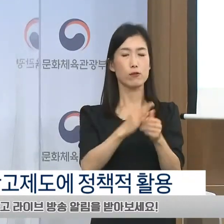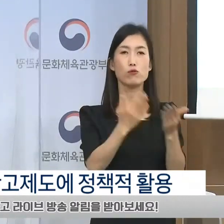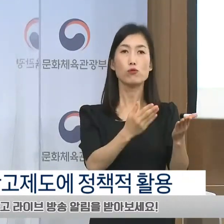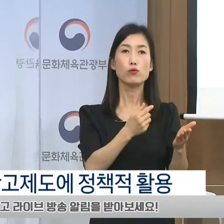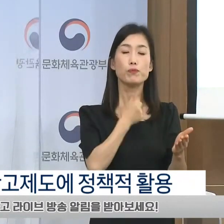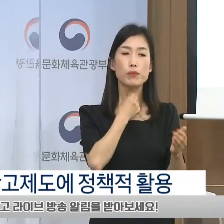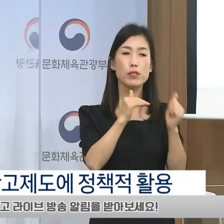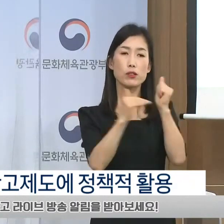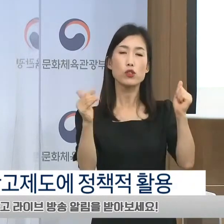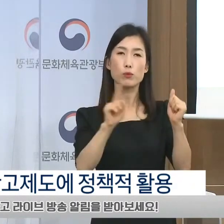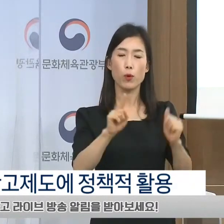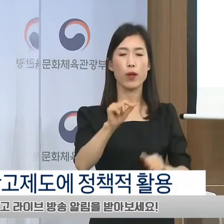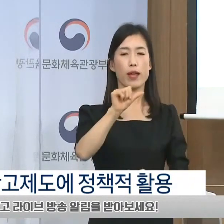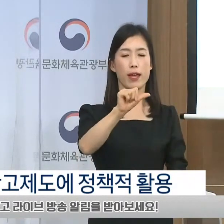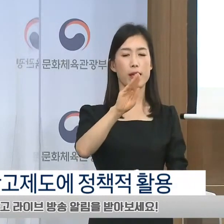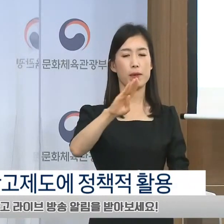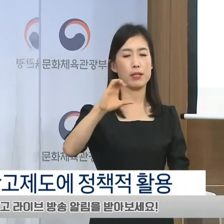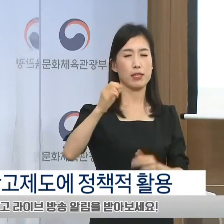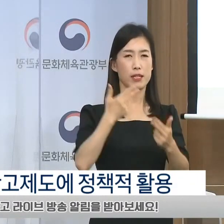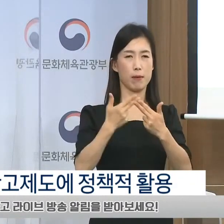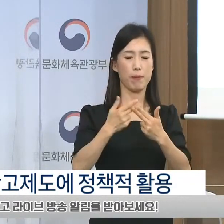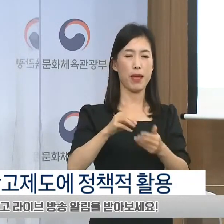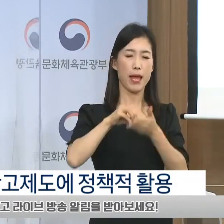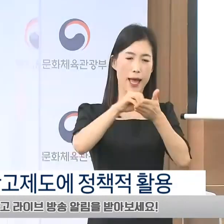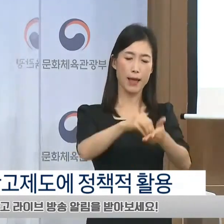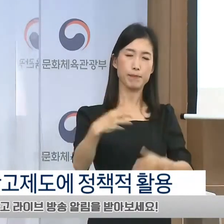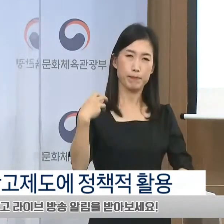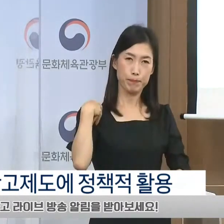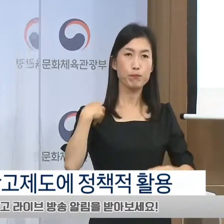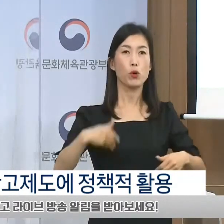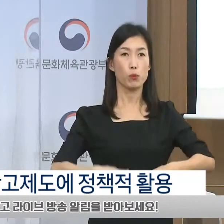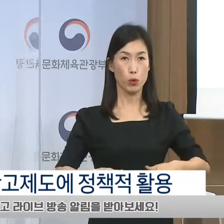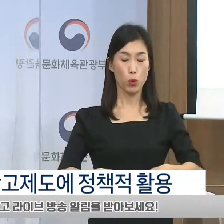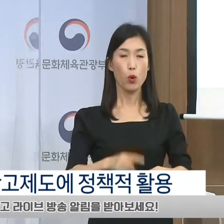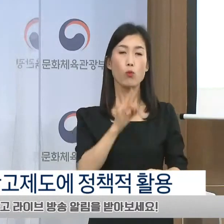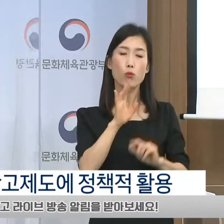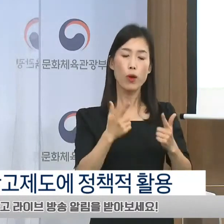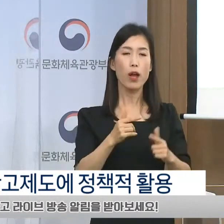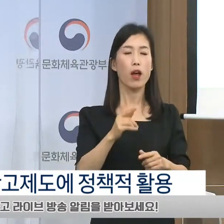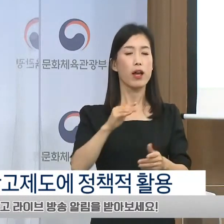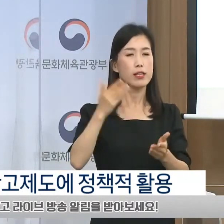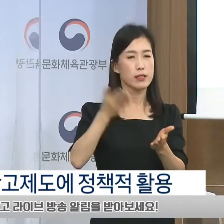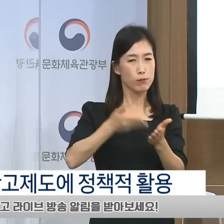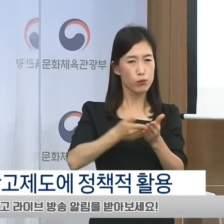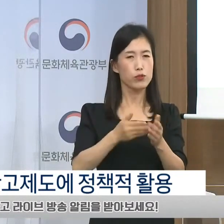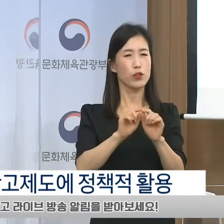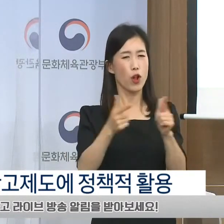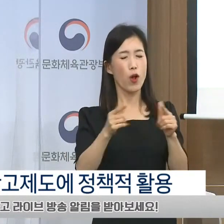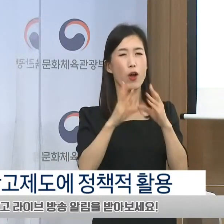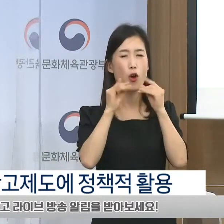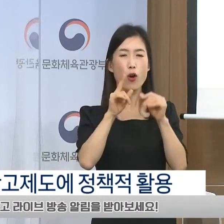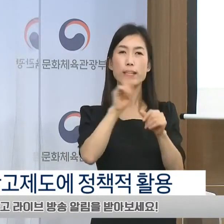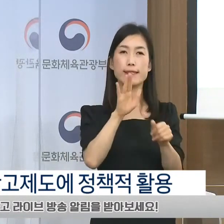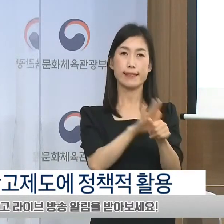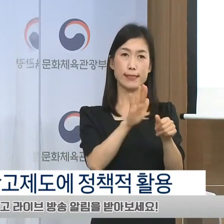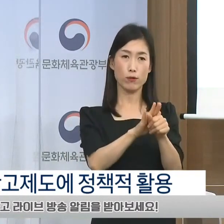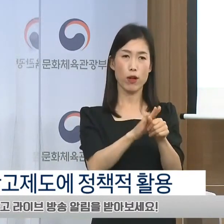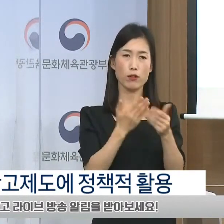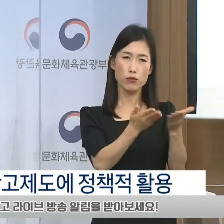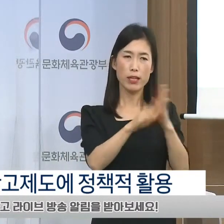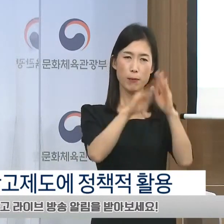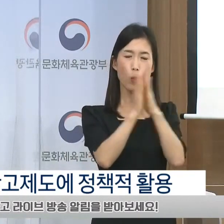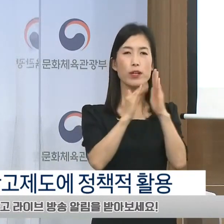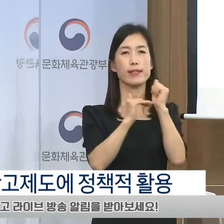ABC협회에 의무적으로 가입해야 하며 언론진흥기금보조금 지원기준의 하나로도